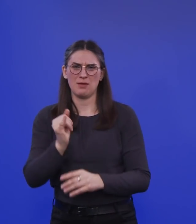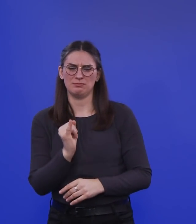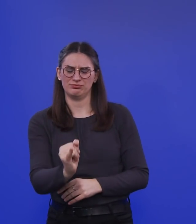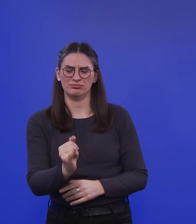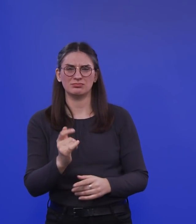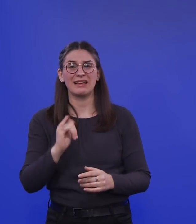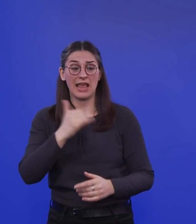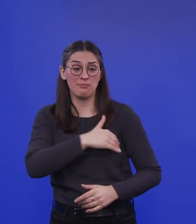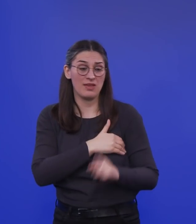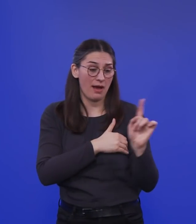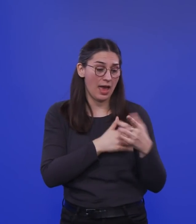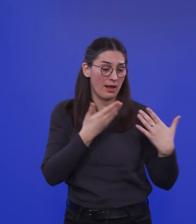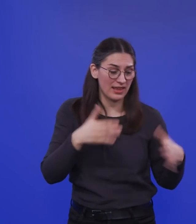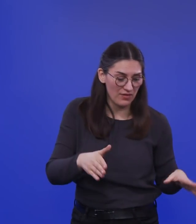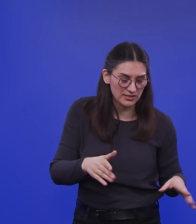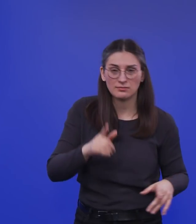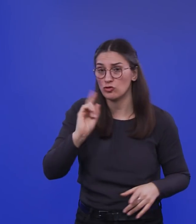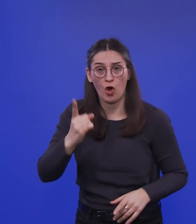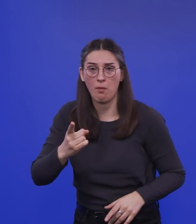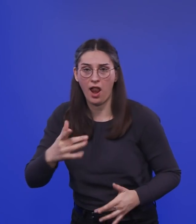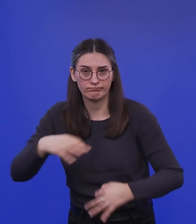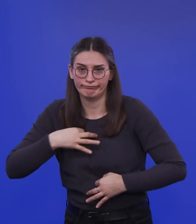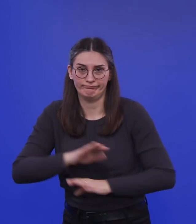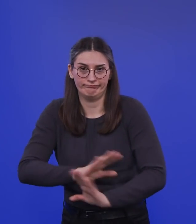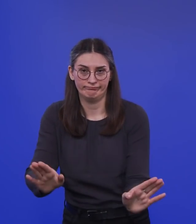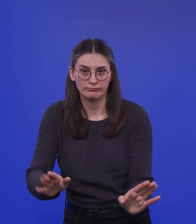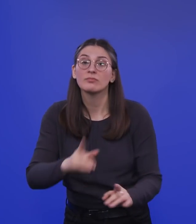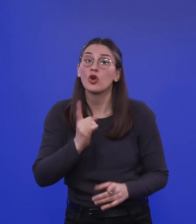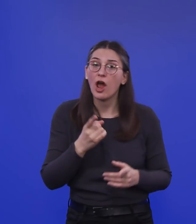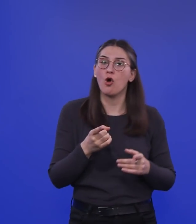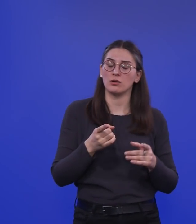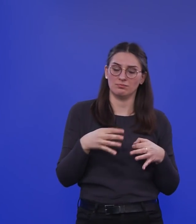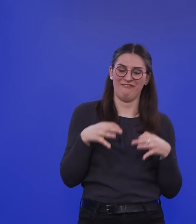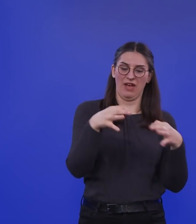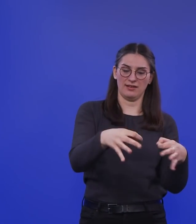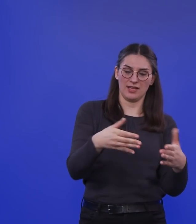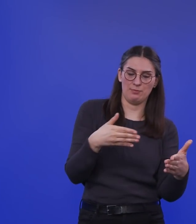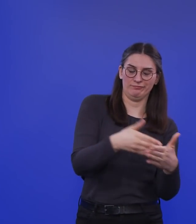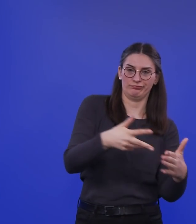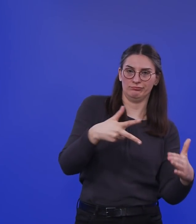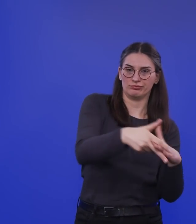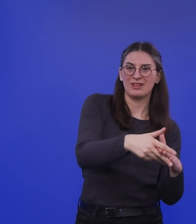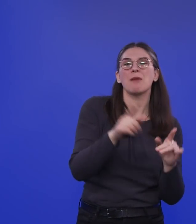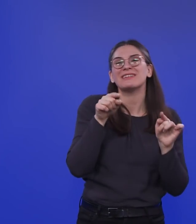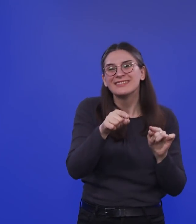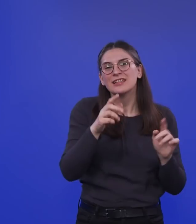diese Krankheit nicht mehr bekommt und auch nicht mehr weitergeben kann. Da ist aber ja auch der Übertragungsmechanismus sehr viel